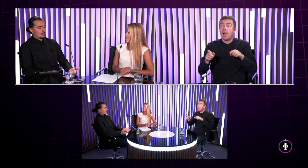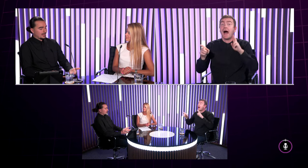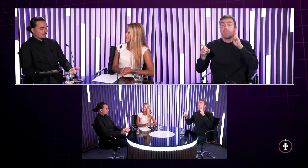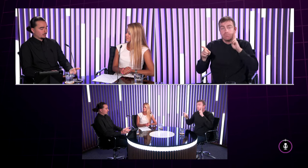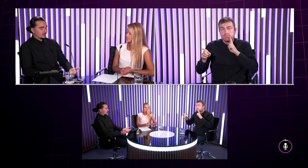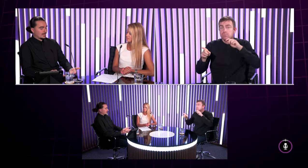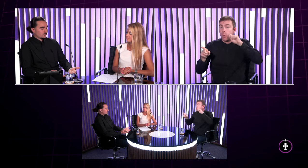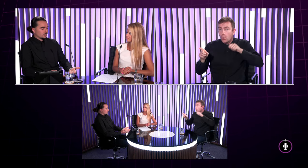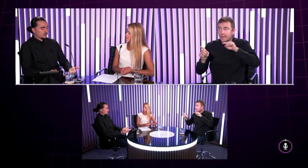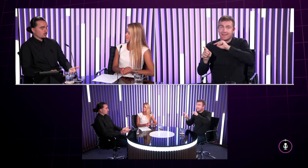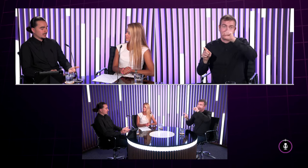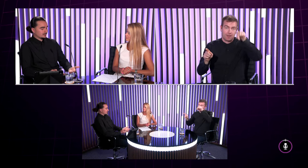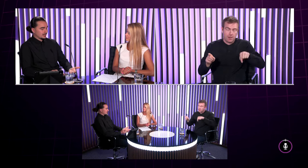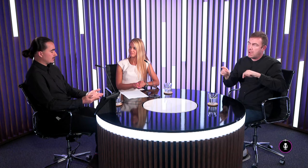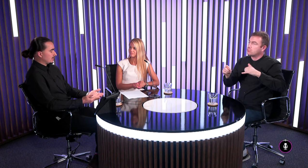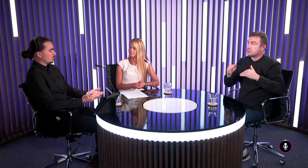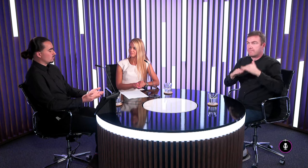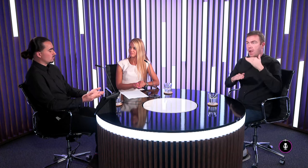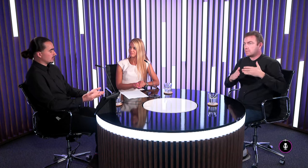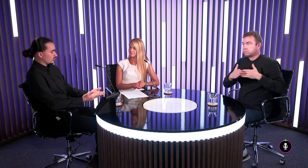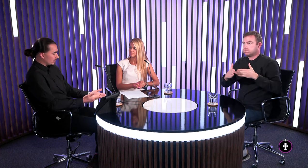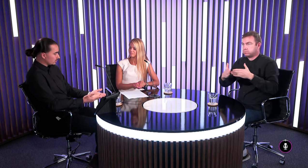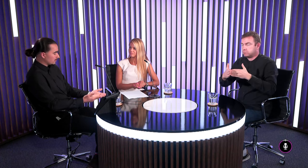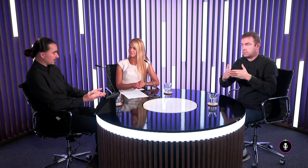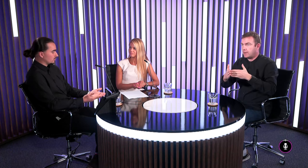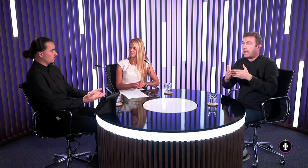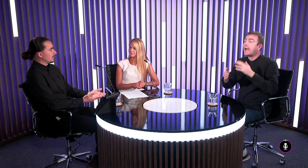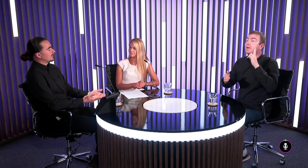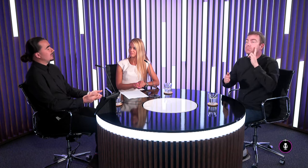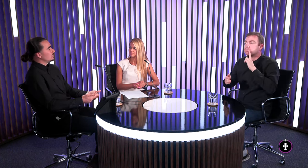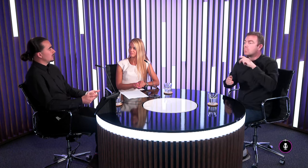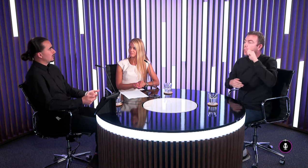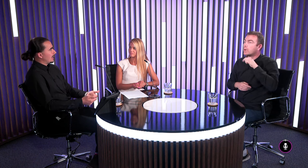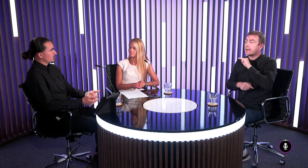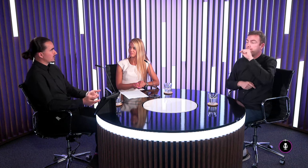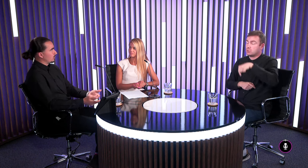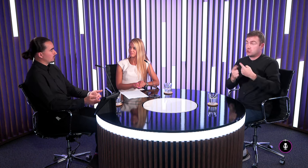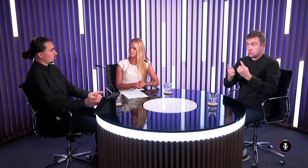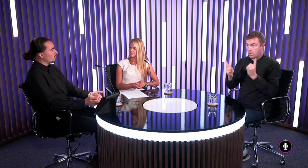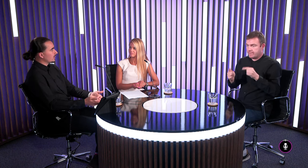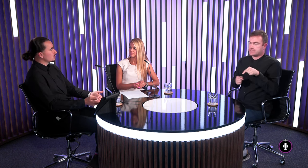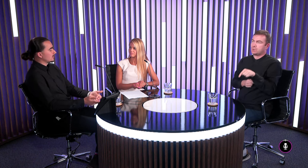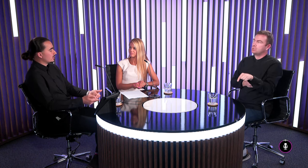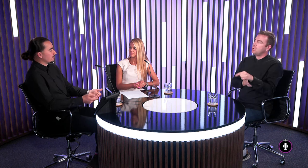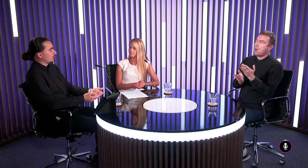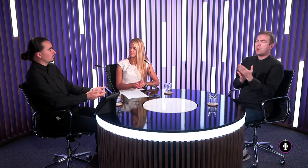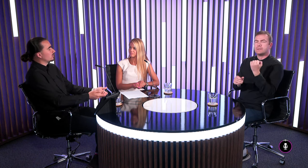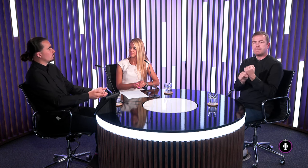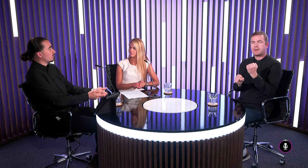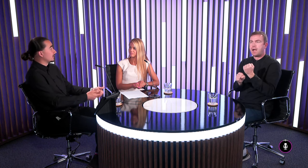a pre nich bolo teda najschodnejšie robi teraz presne nejakú činnosť pracovnú kde by nemuseli až tak sa spoliť na tú komunikáciu